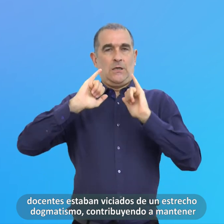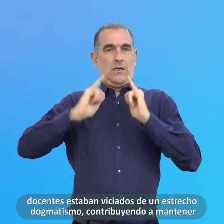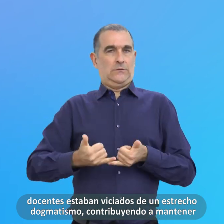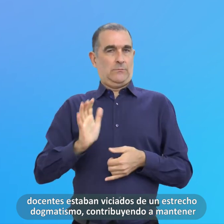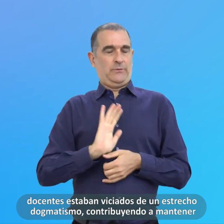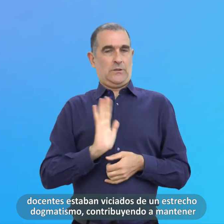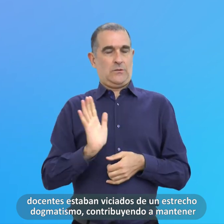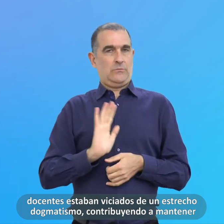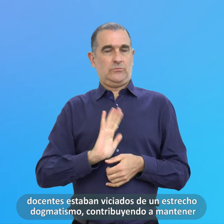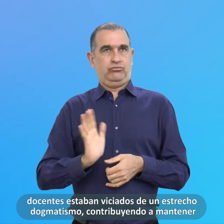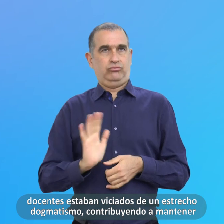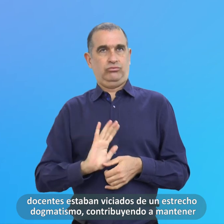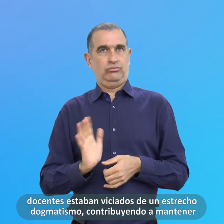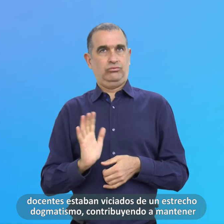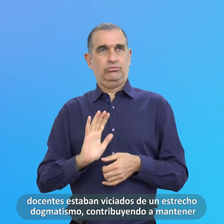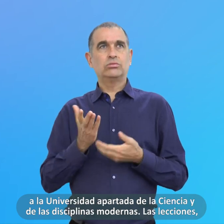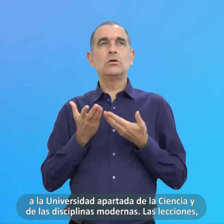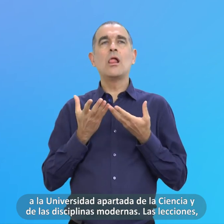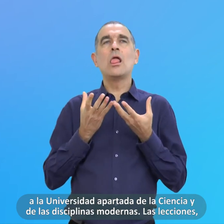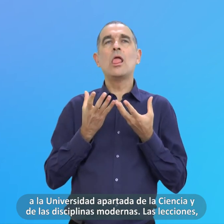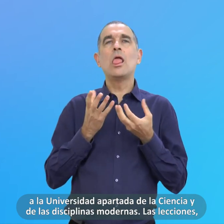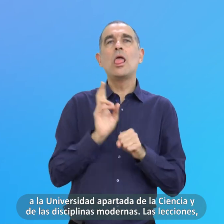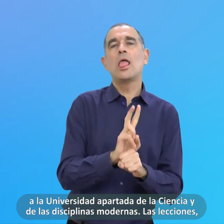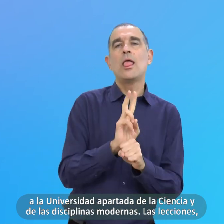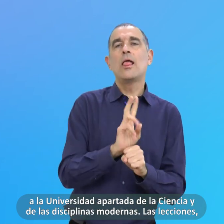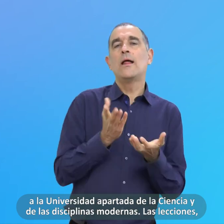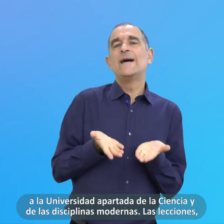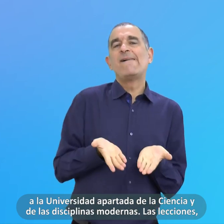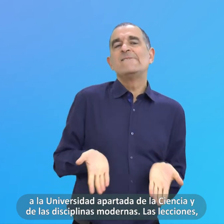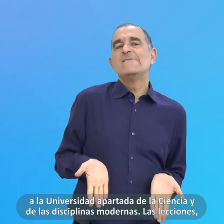Contribuyendo A Mantener A La Universidad